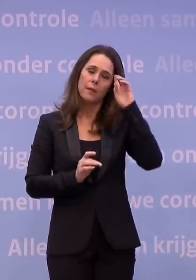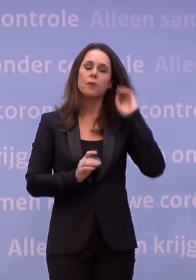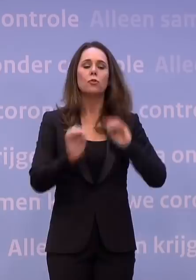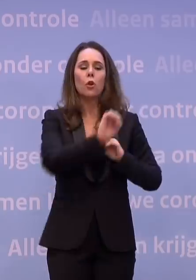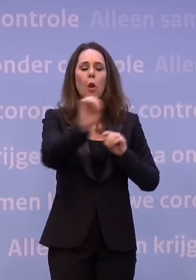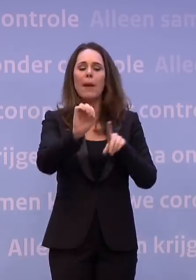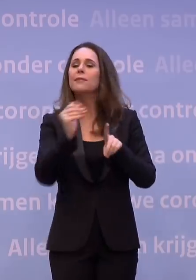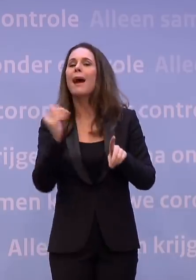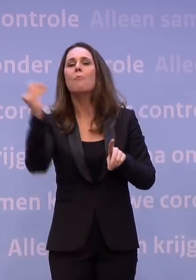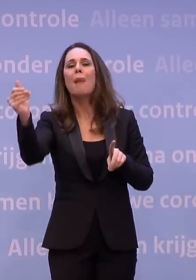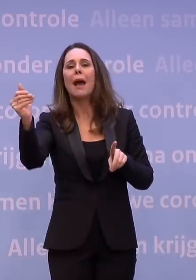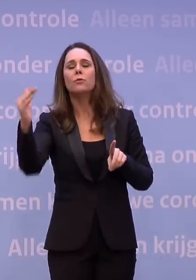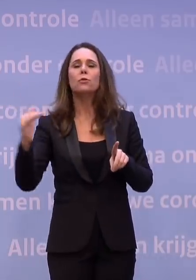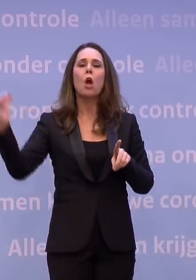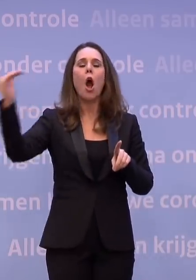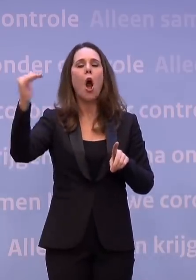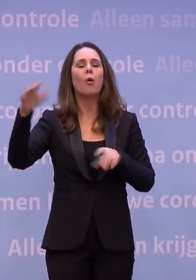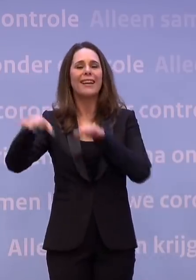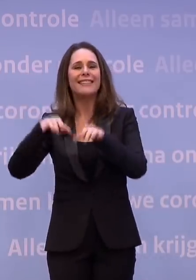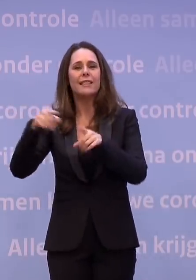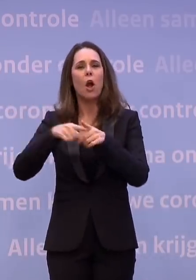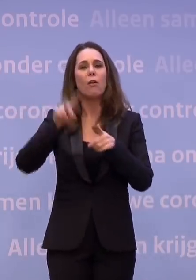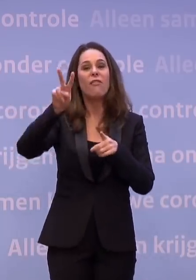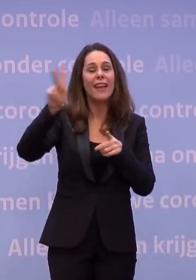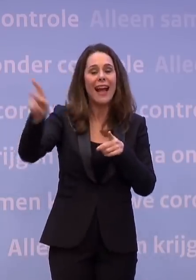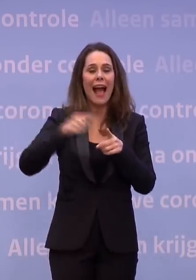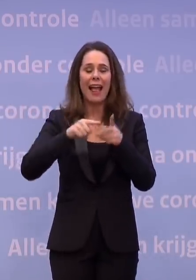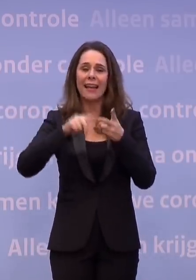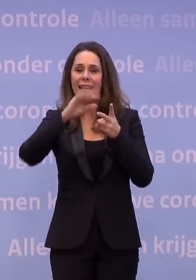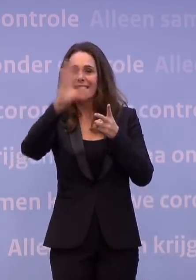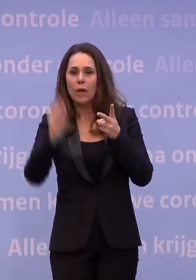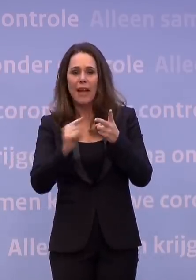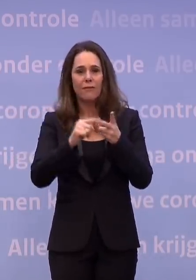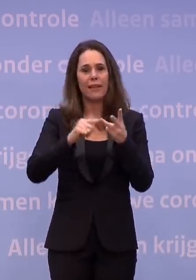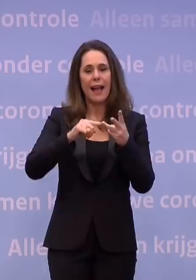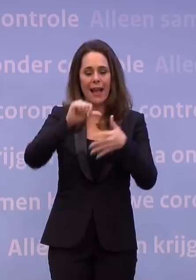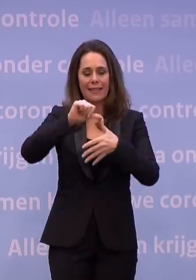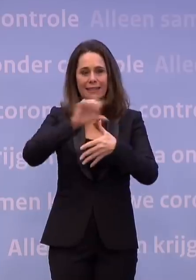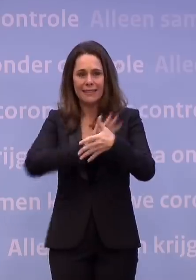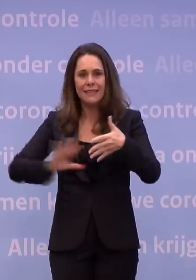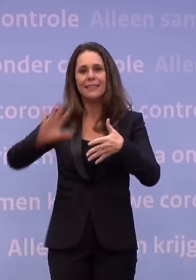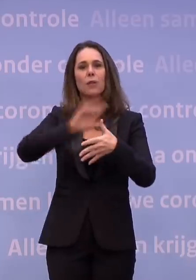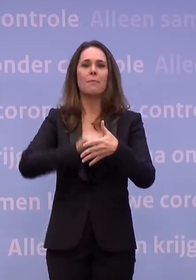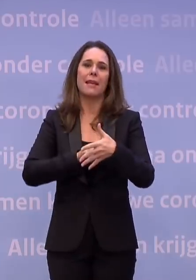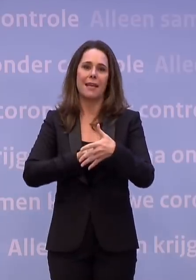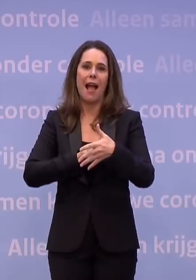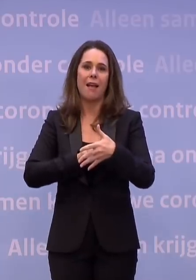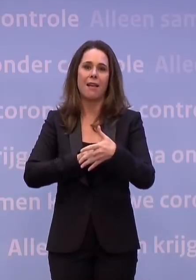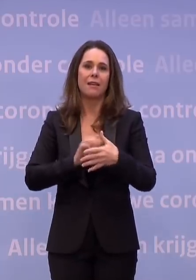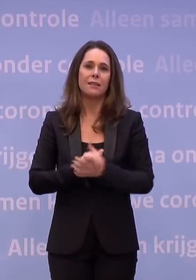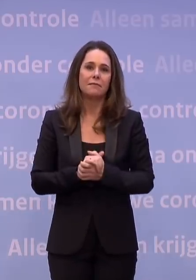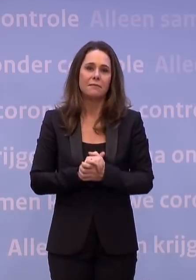hoogrisicogebieden. En dat is VK, Zuid-Afrika en heel Latijns-Amerika. Kortom, daar hebben we